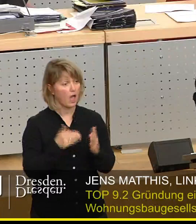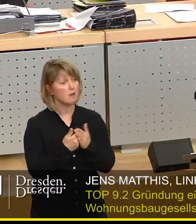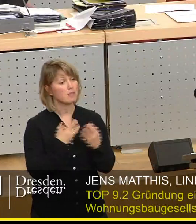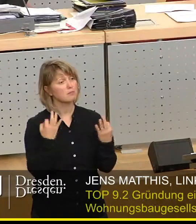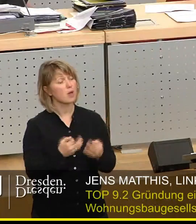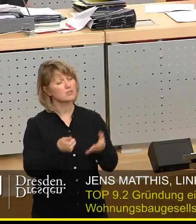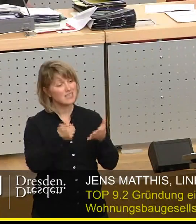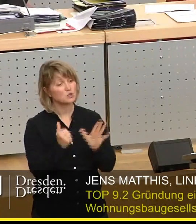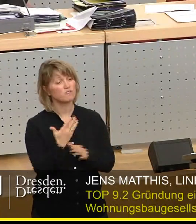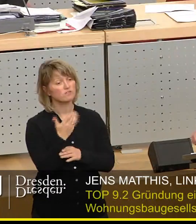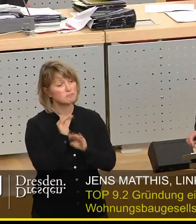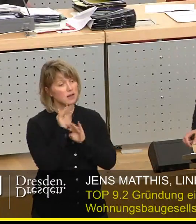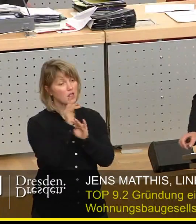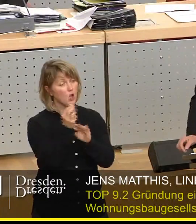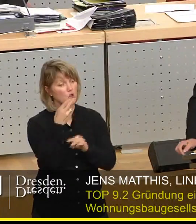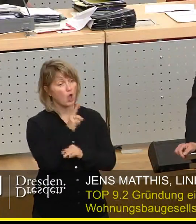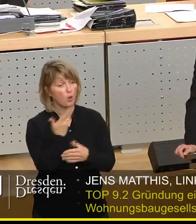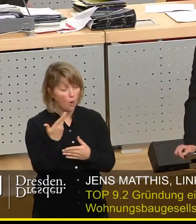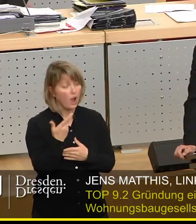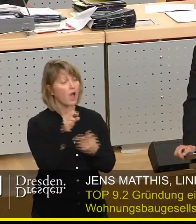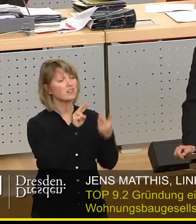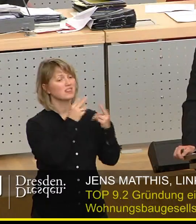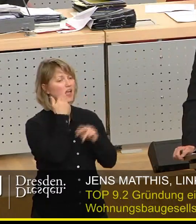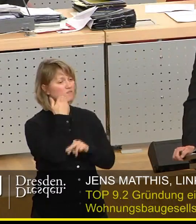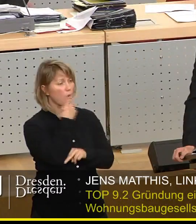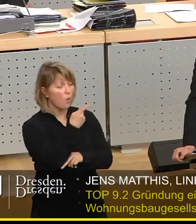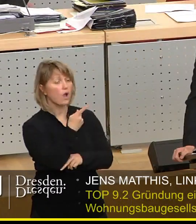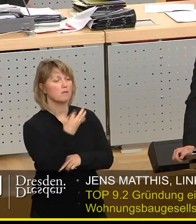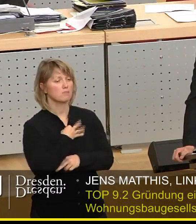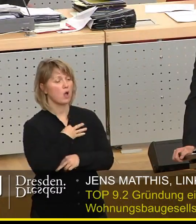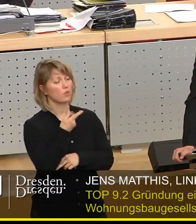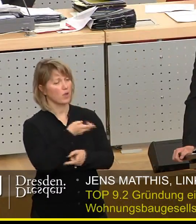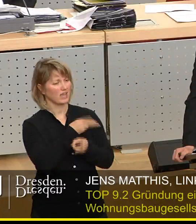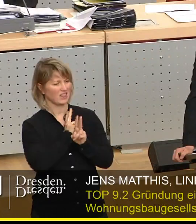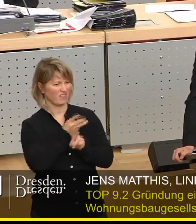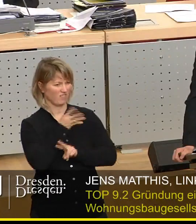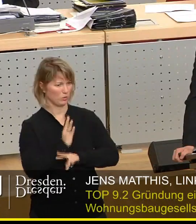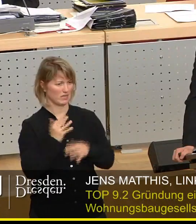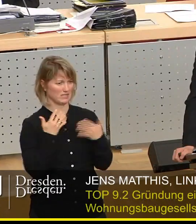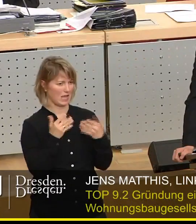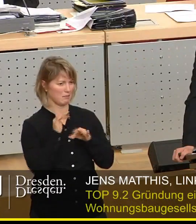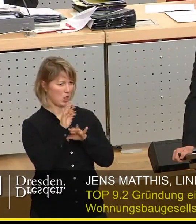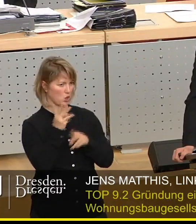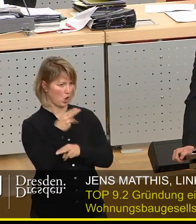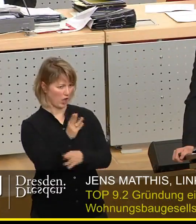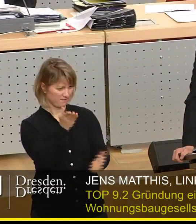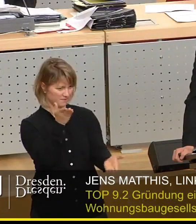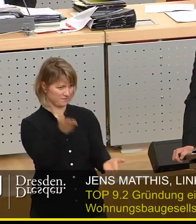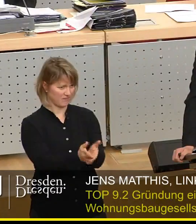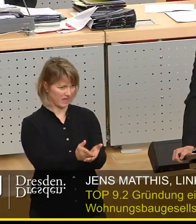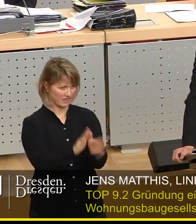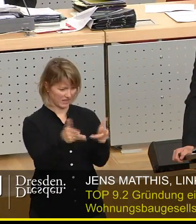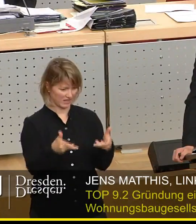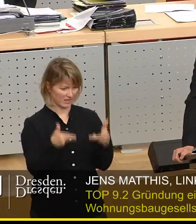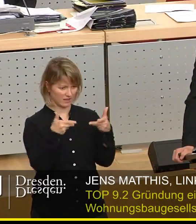Millionen zu kommen, braucht die Trevo dann noch einen Kredit von 410 Millionen Euro. Fertig ist das Paket, mit dem